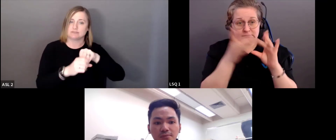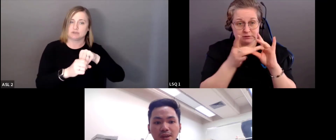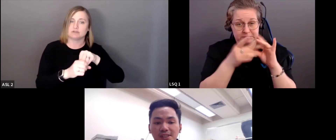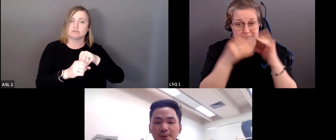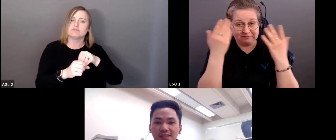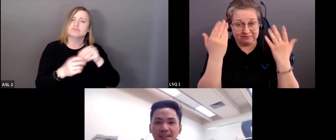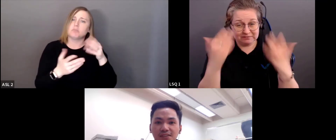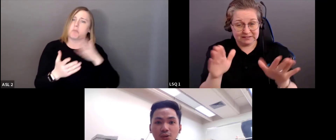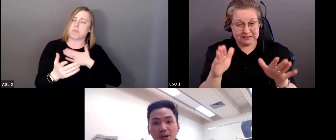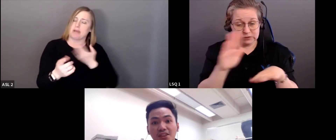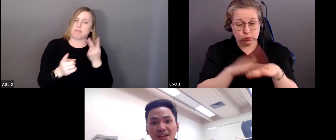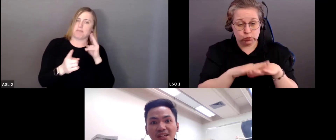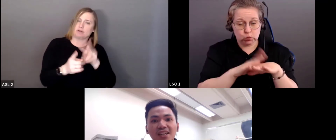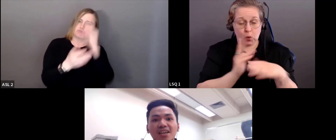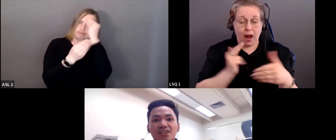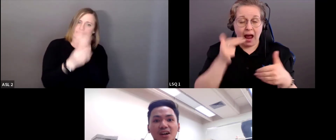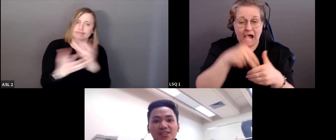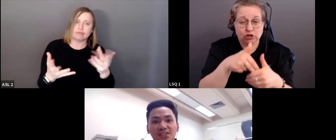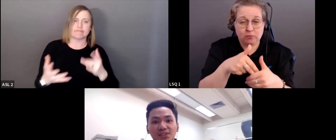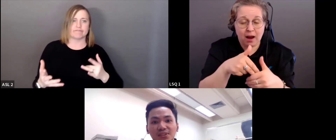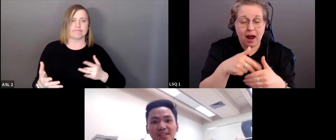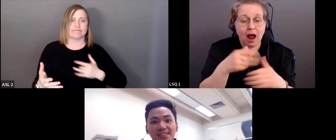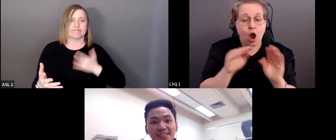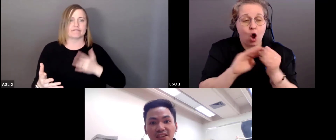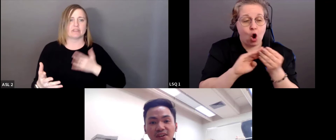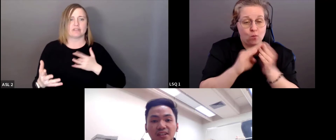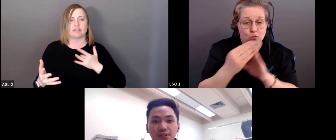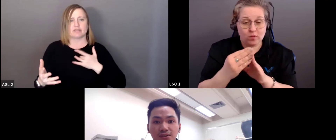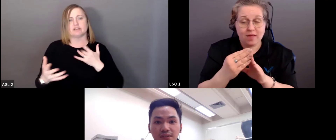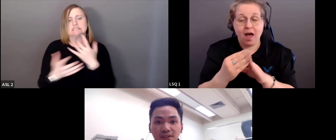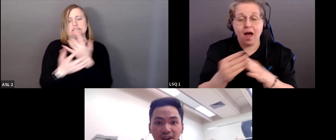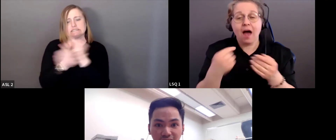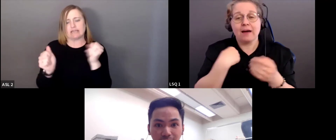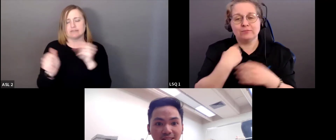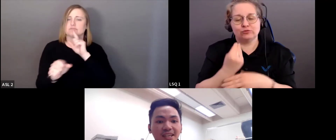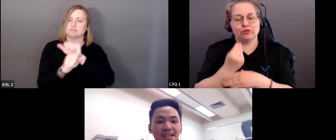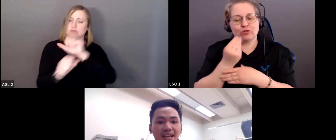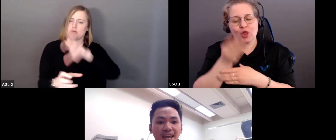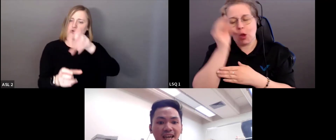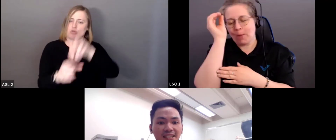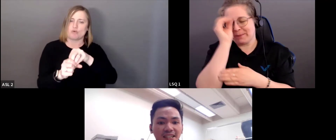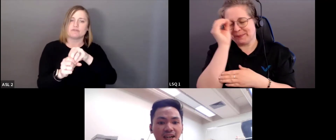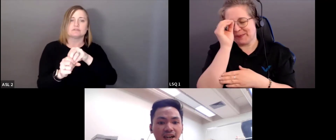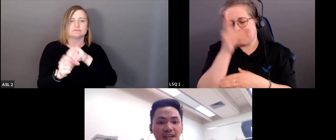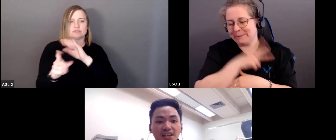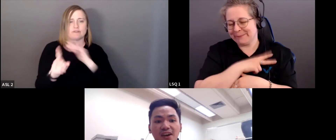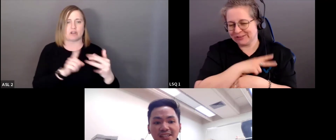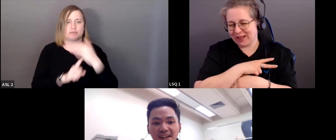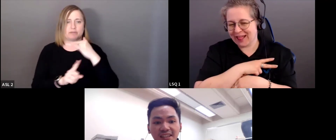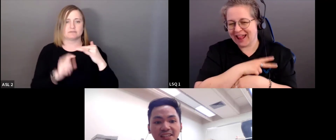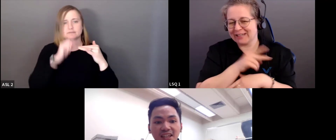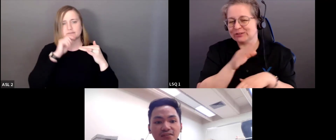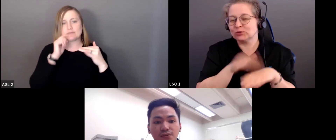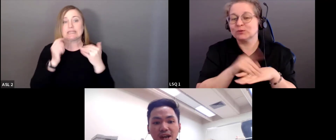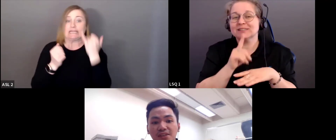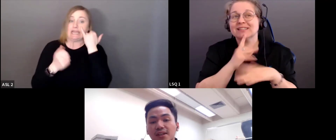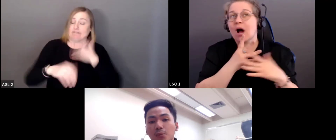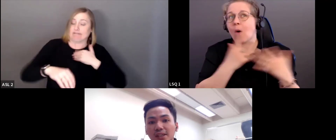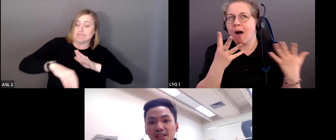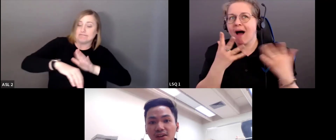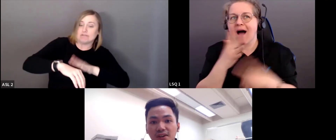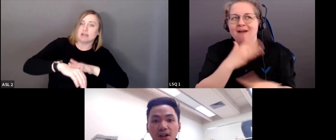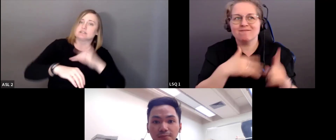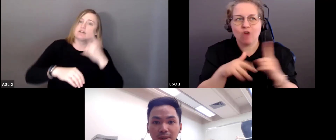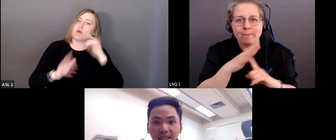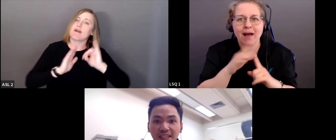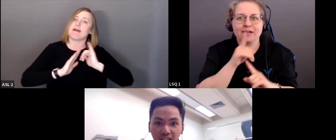matière d'engagement communautaire, je vous donnerai, si vous le permettez, mon opinion personnelle sur ce qui constitue un environnement sûr